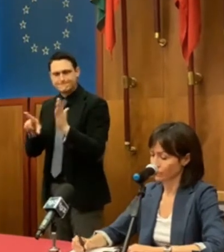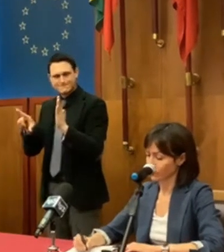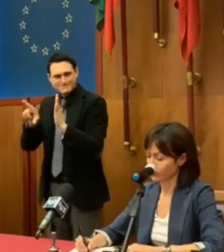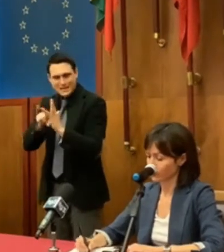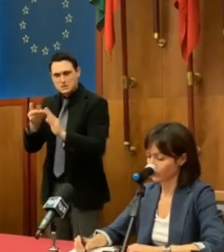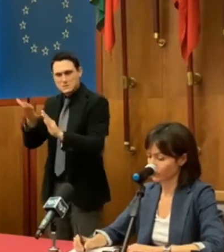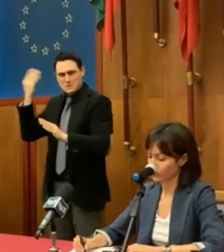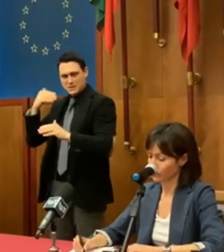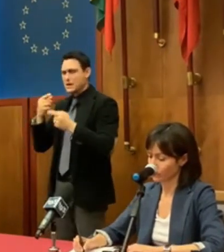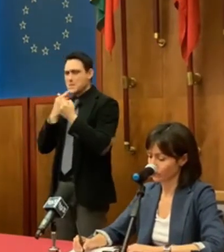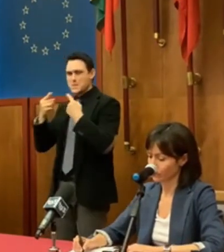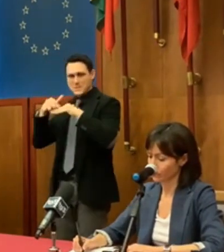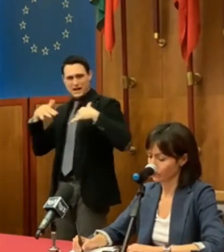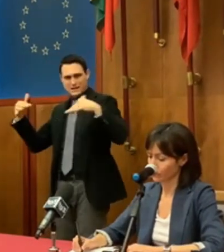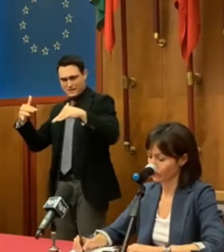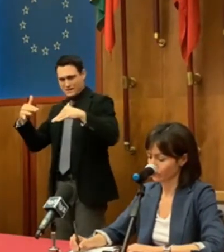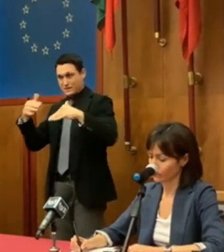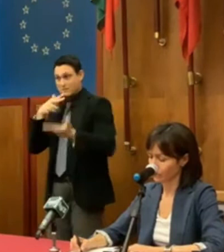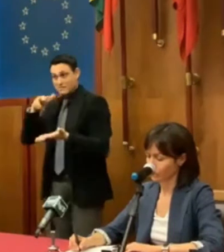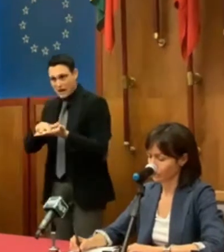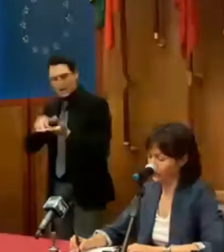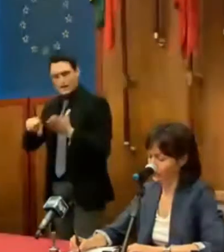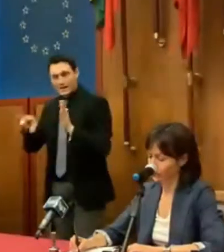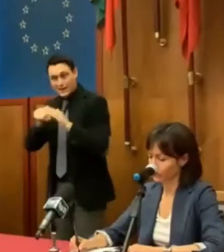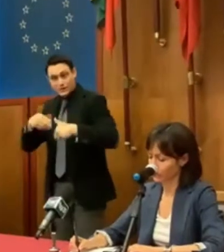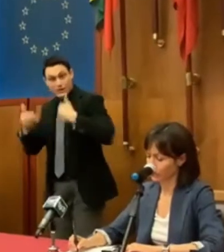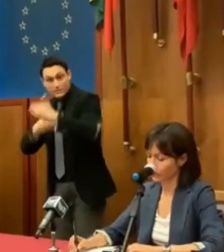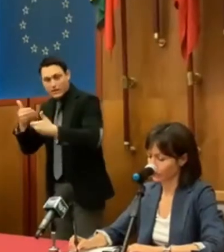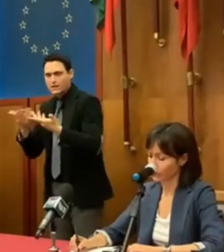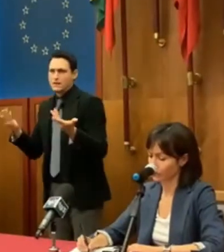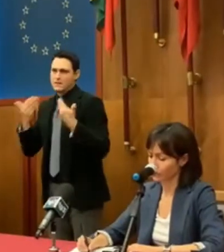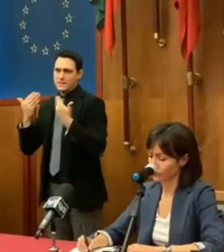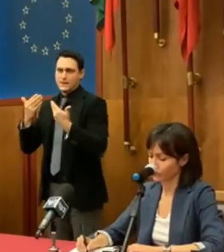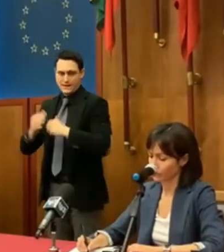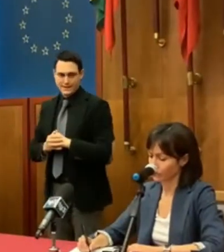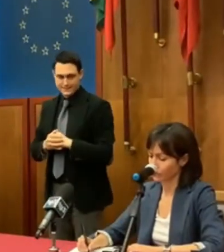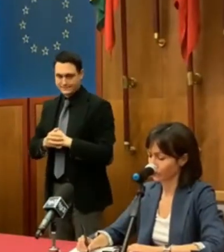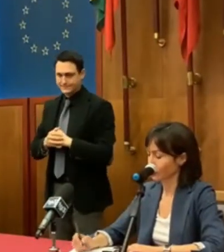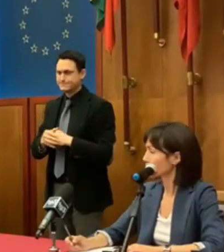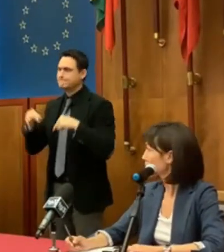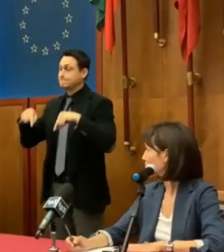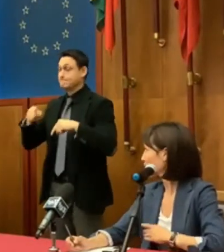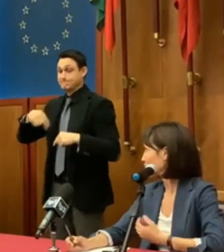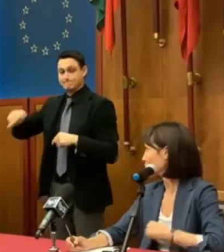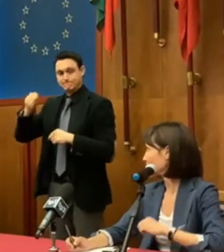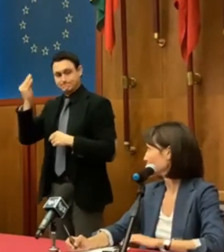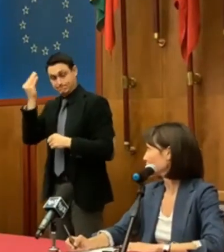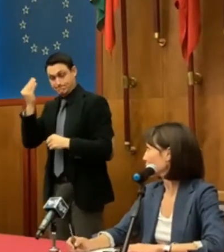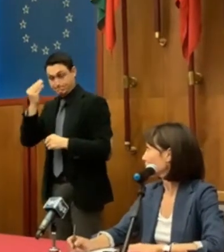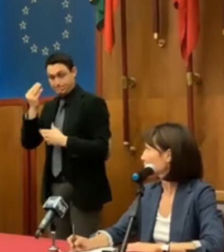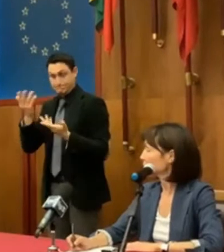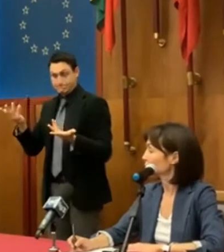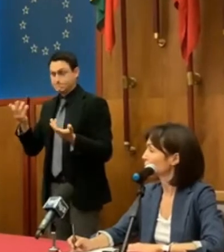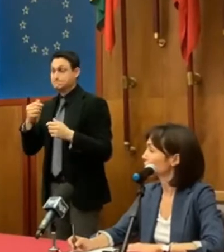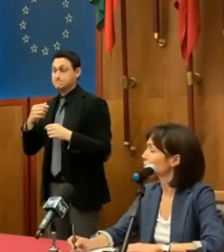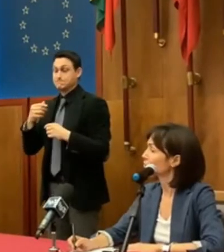Parlamento è stata decisiva. Ora sicuramente ci si chiede se, dando tutto l'aiuto e il supporto al